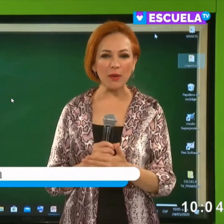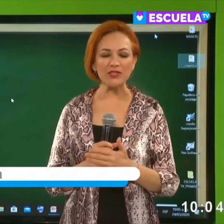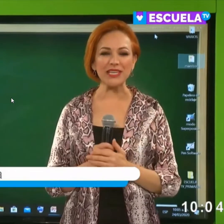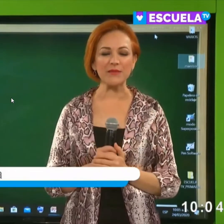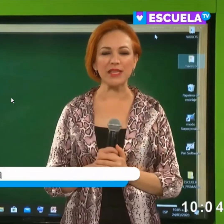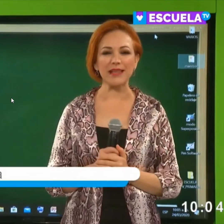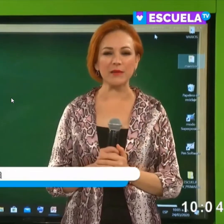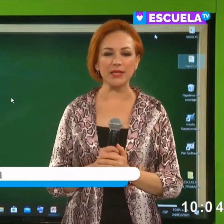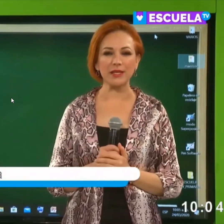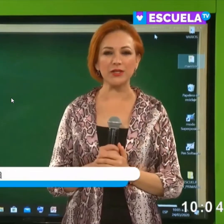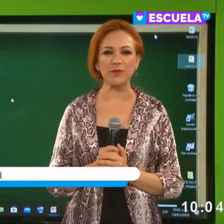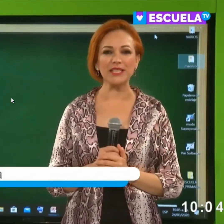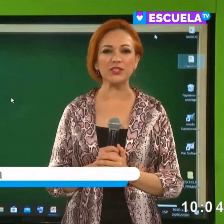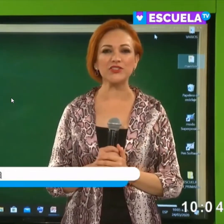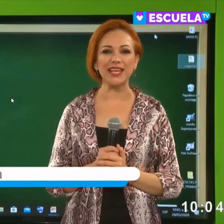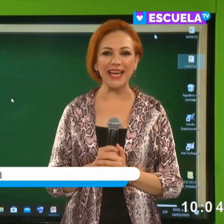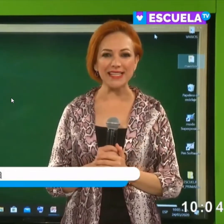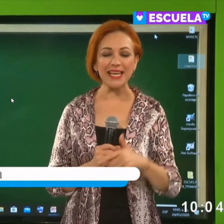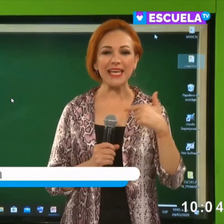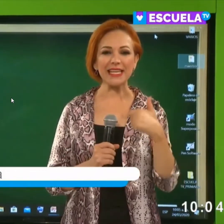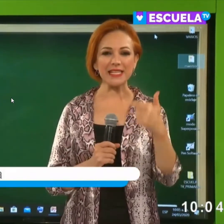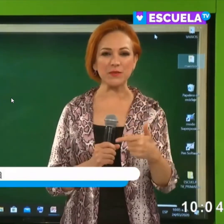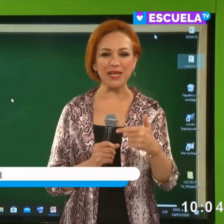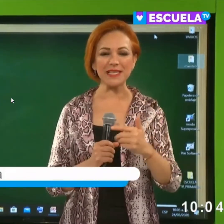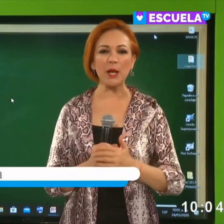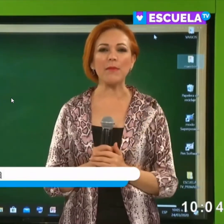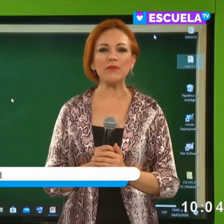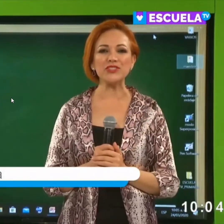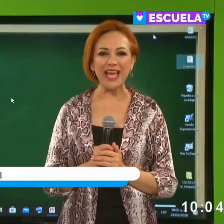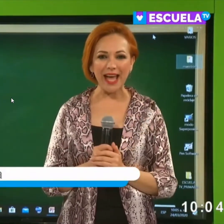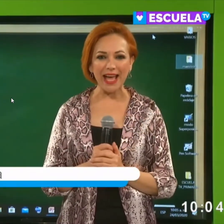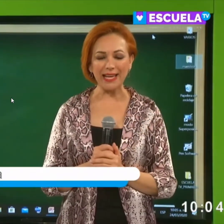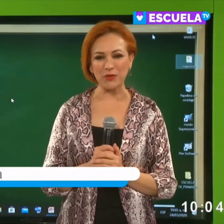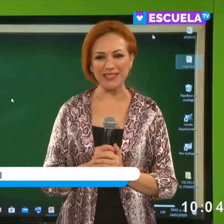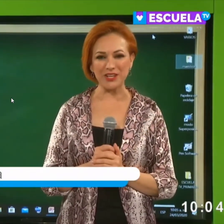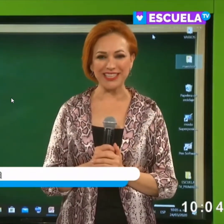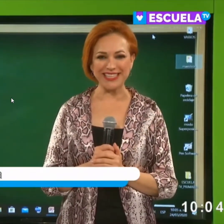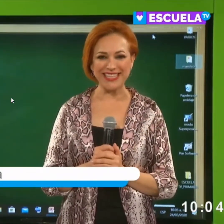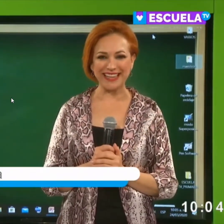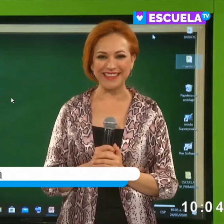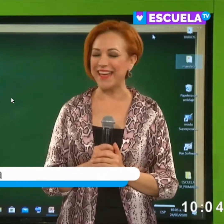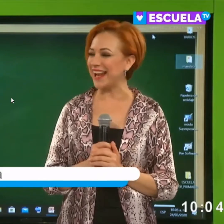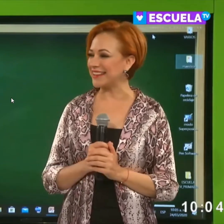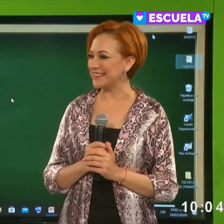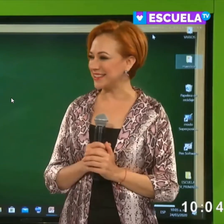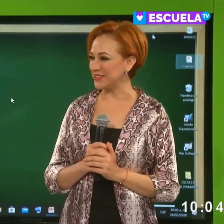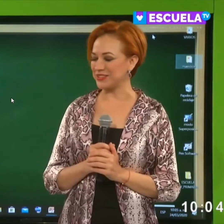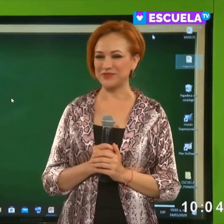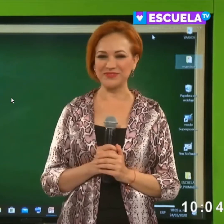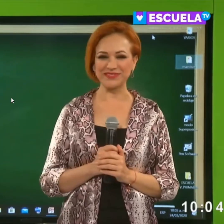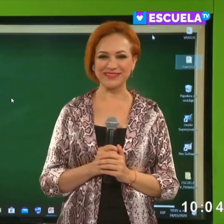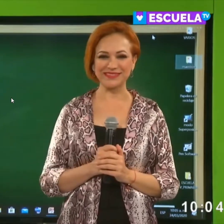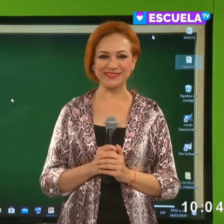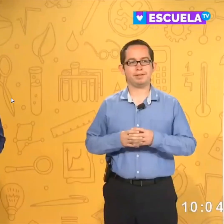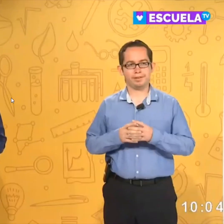continuamos inmediatamente con los maestros de inglés y después vamos ya a la educación inicial. Adelante, chicos.